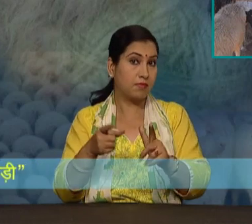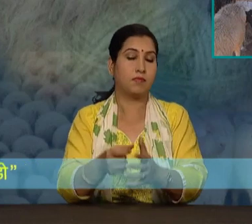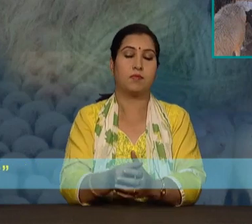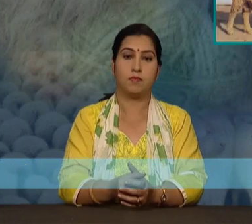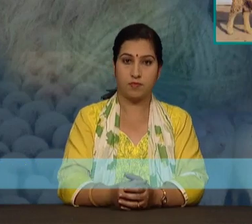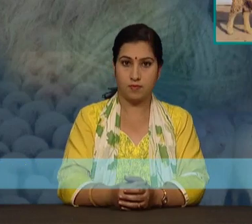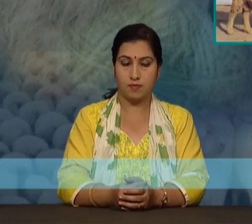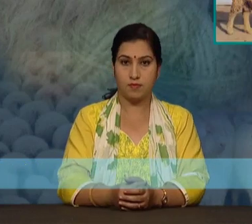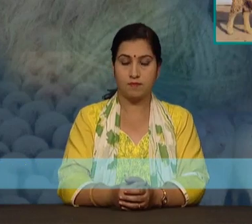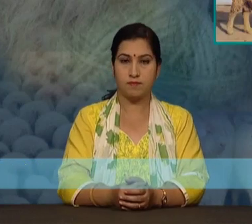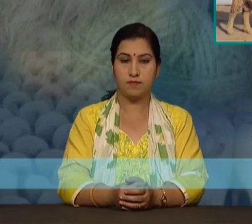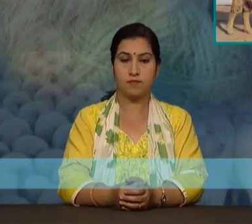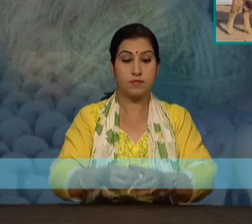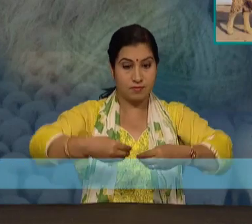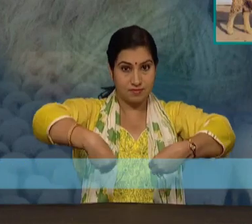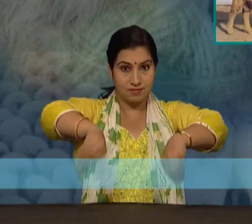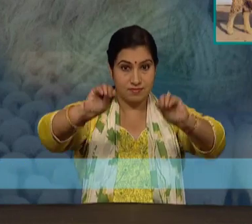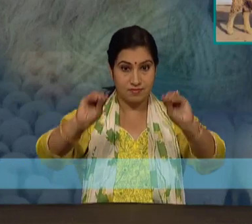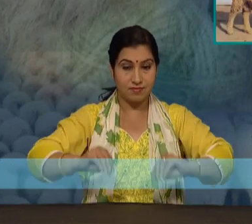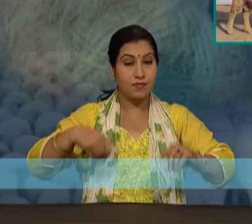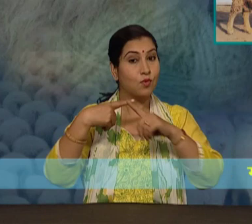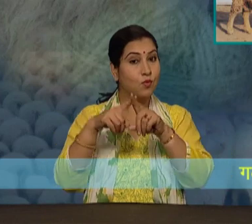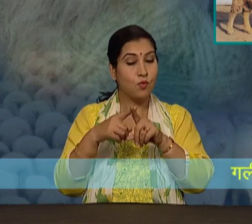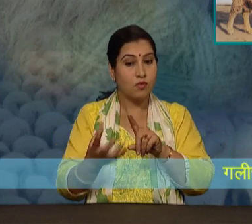गलीचे की उन्द हमें देती है नाली